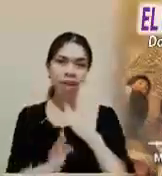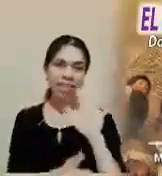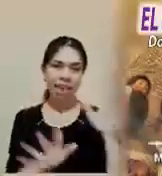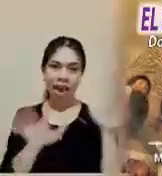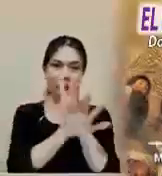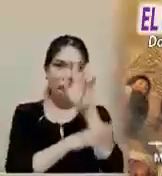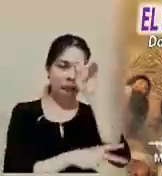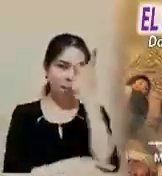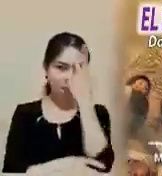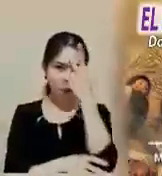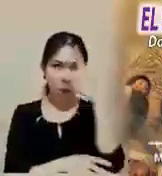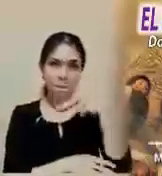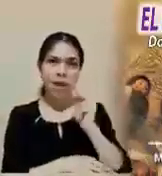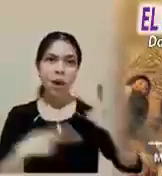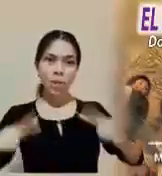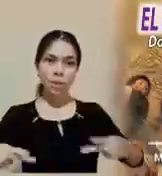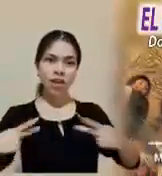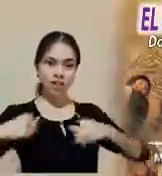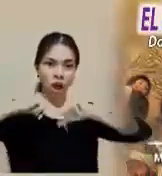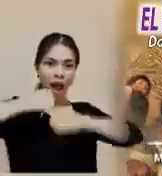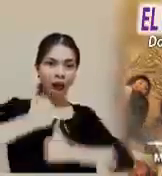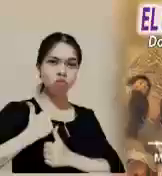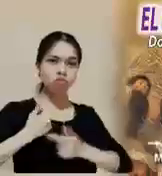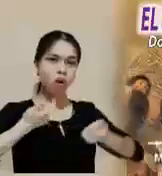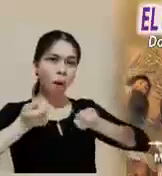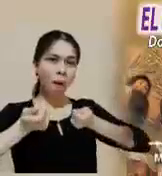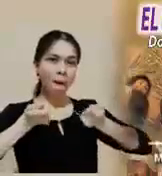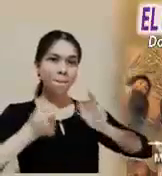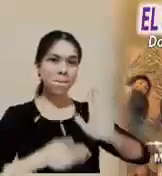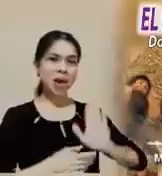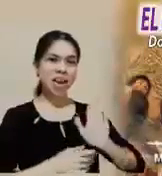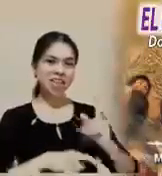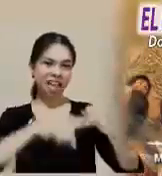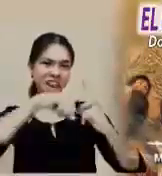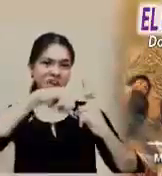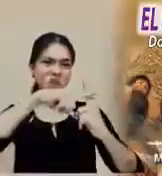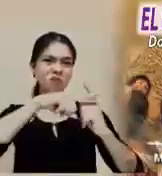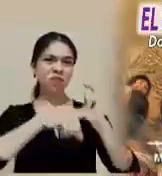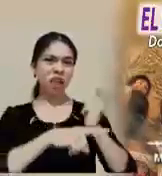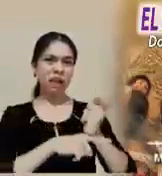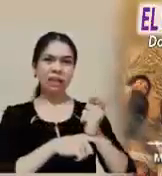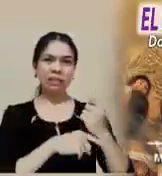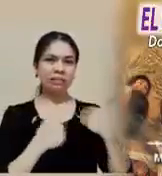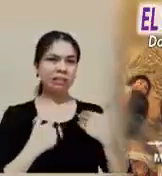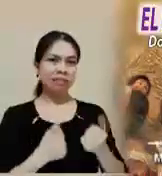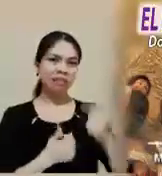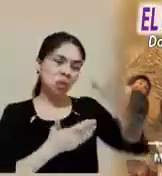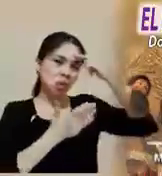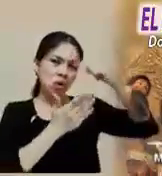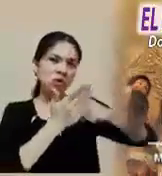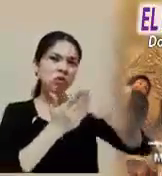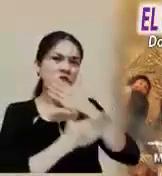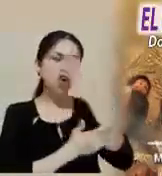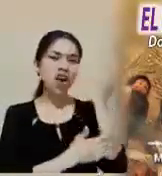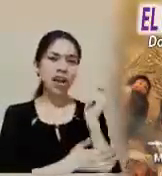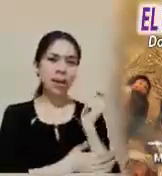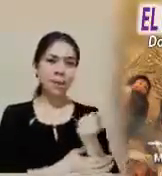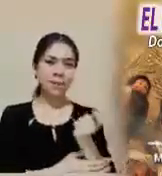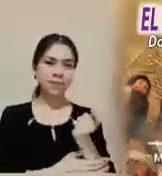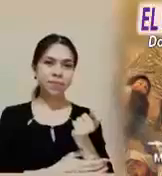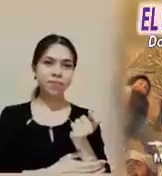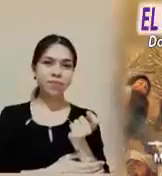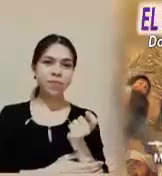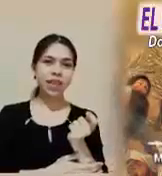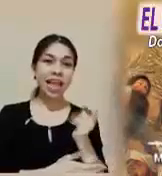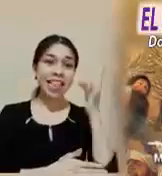hemos divorciado el ramo de la cruz y el triunfo del fracaso. Contradicción,